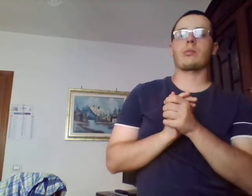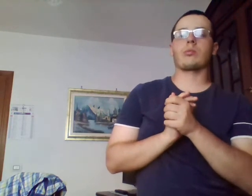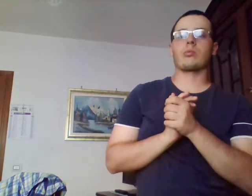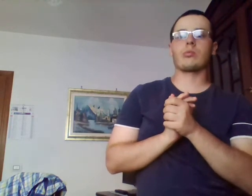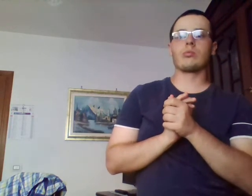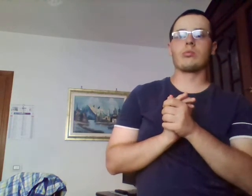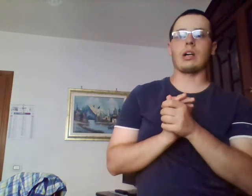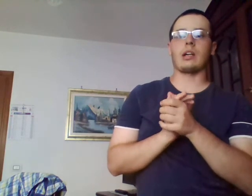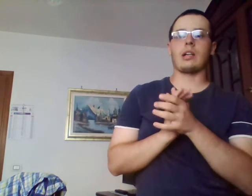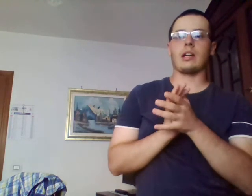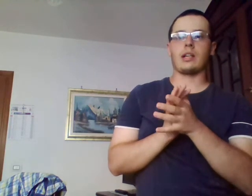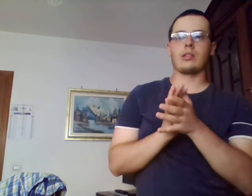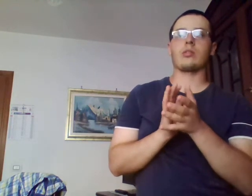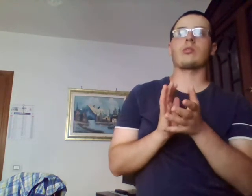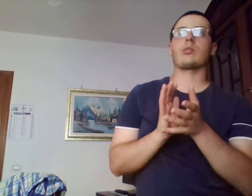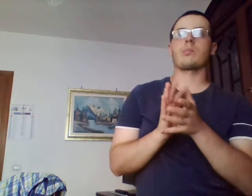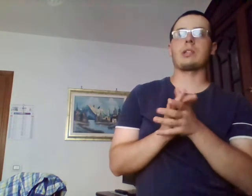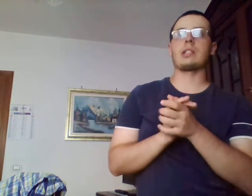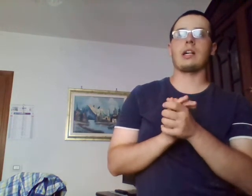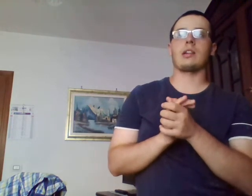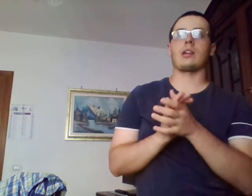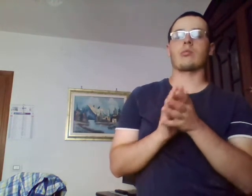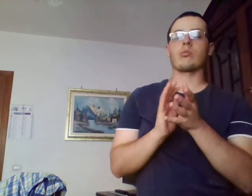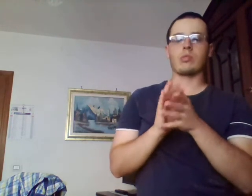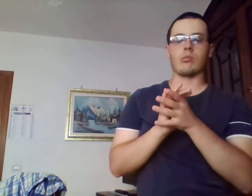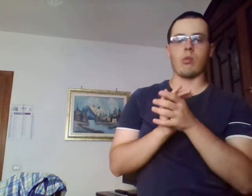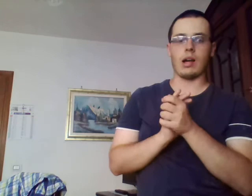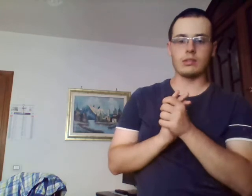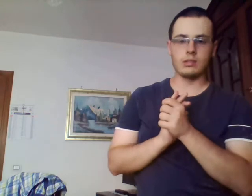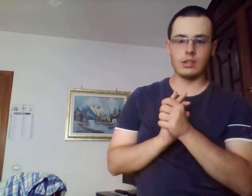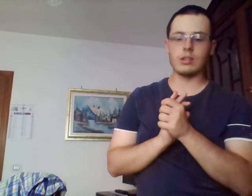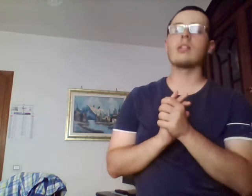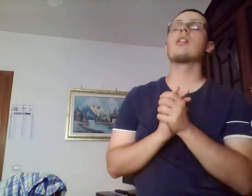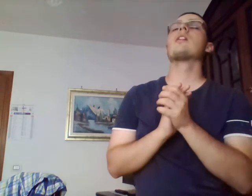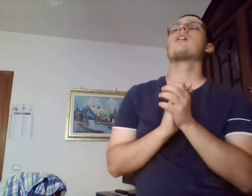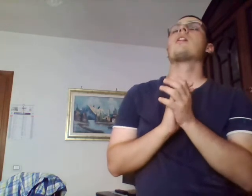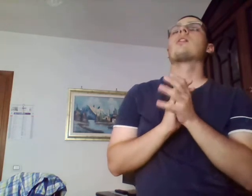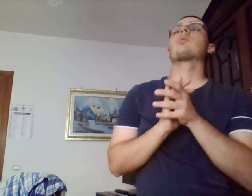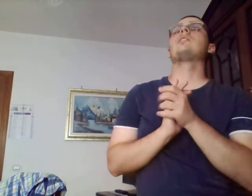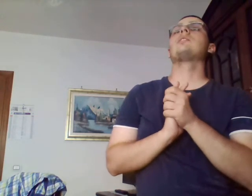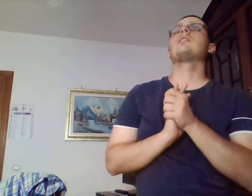struttura e la rendono ospitale a tutti quanti, quindi,